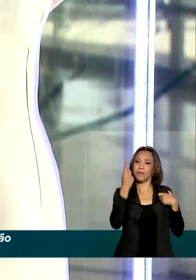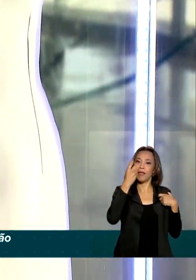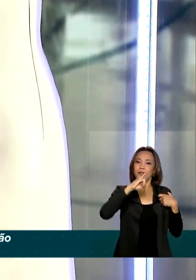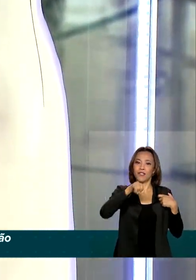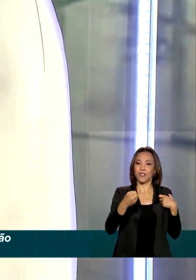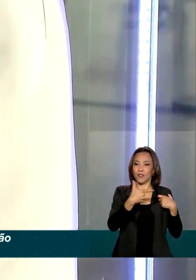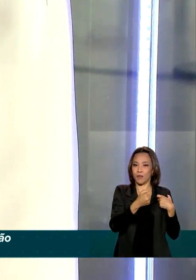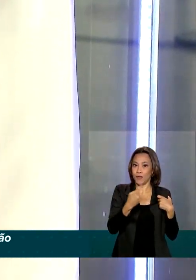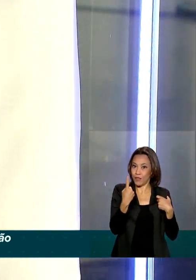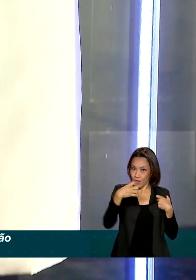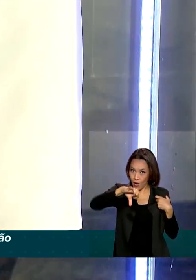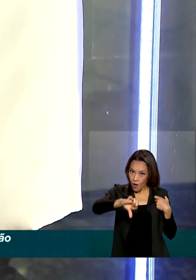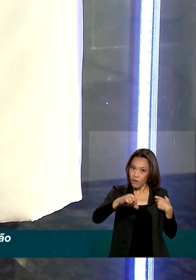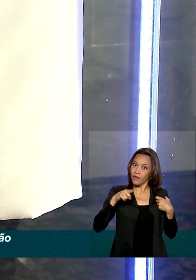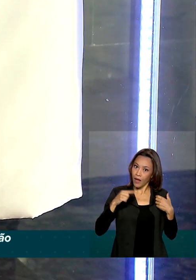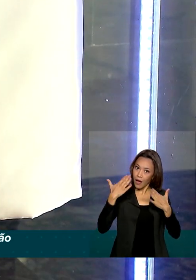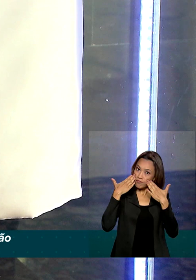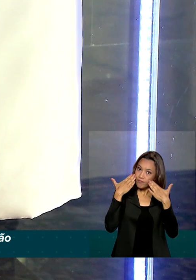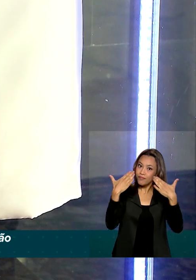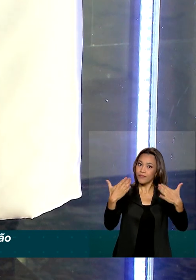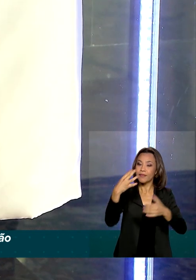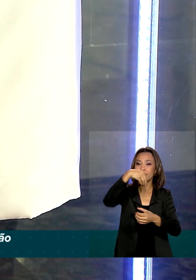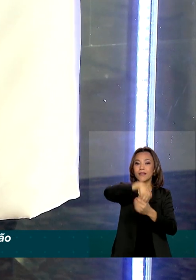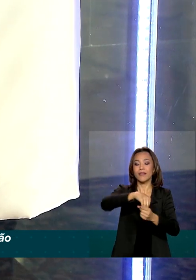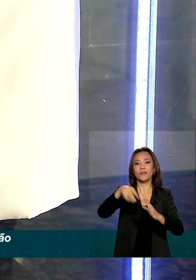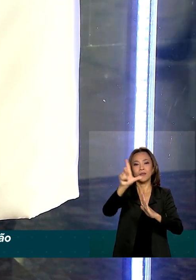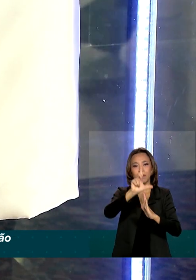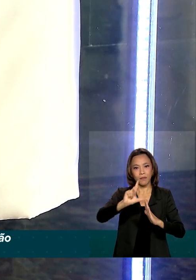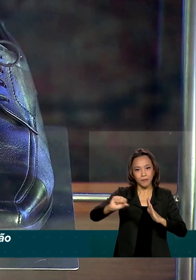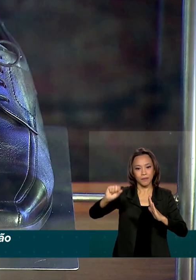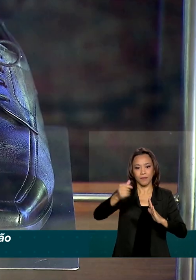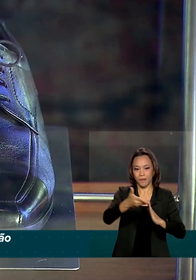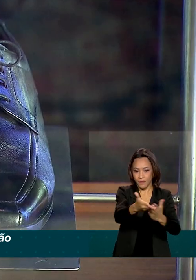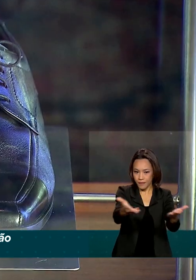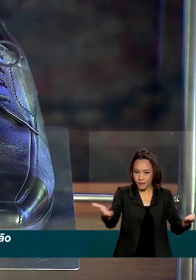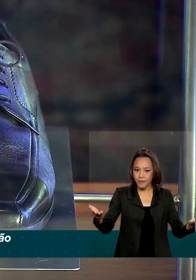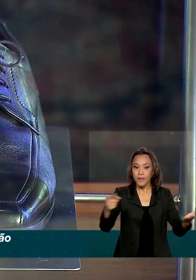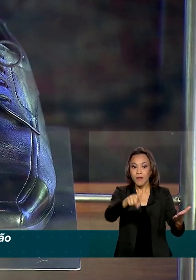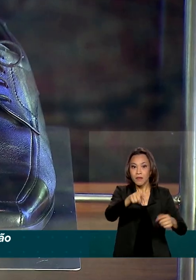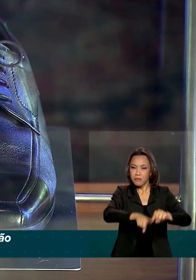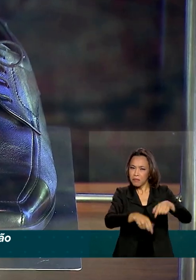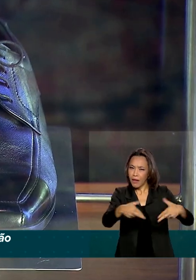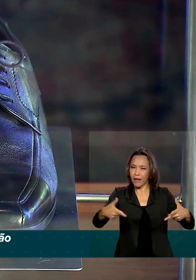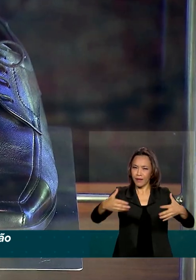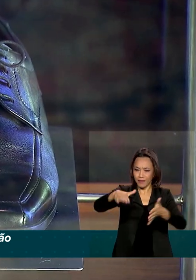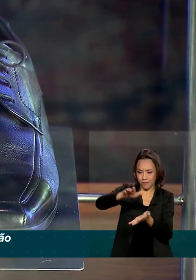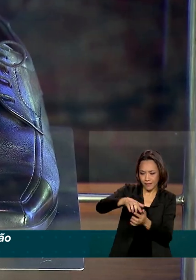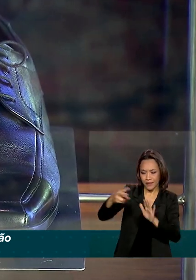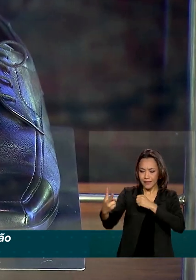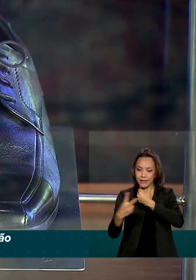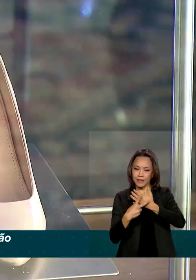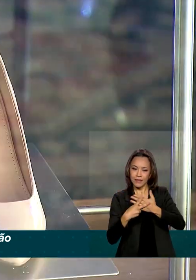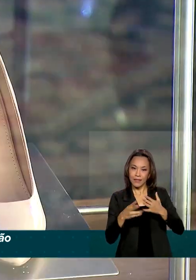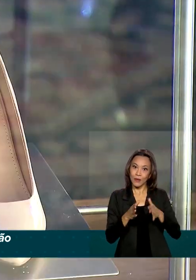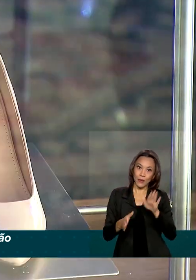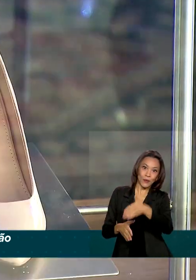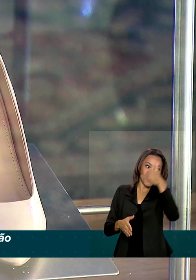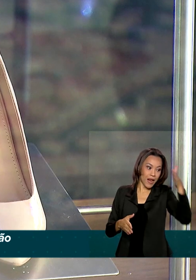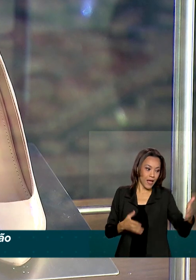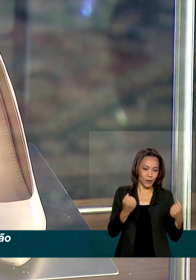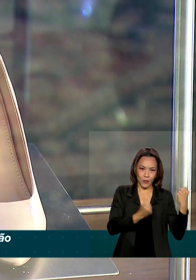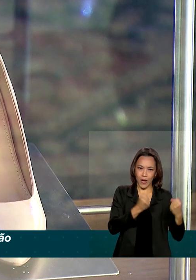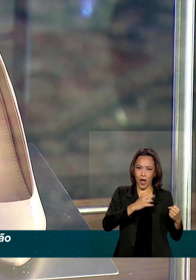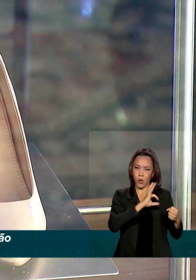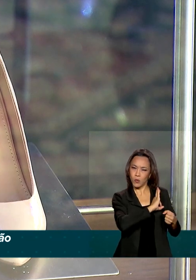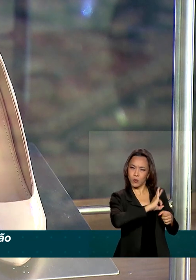2019, estão numa exposição no Palácio do Planalto. As peças foram colocadas em vitrines ao lado do Rolls Royce Presidencial.